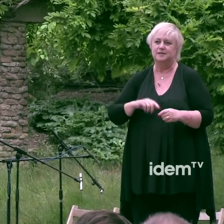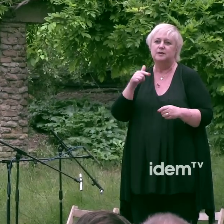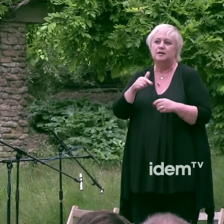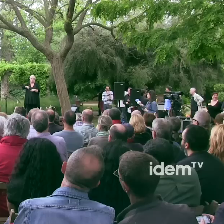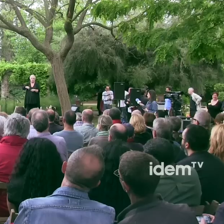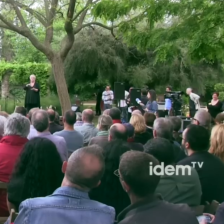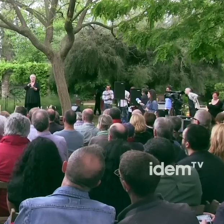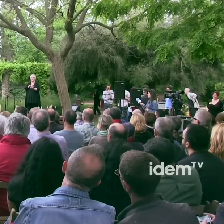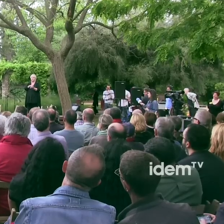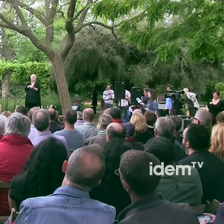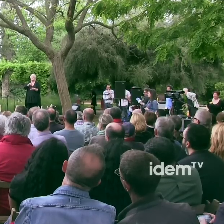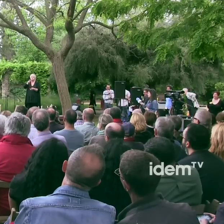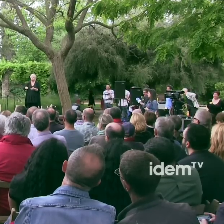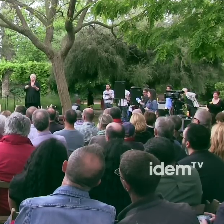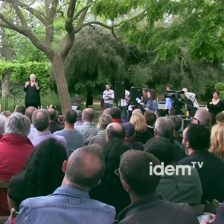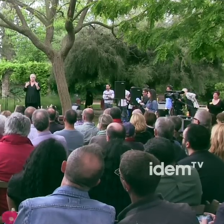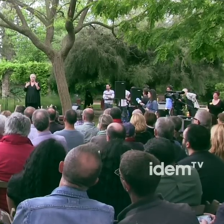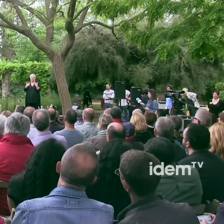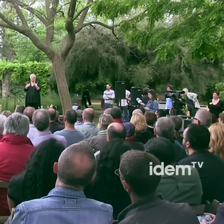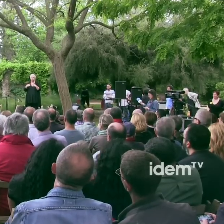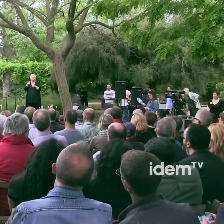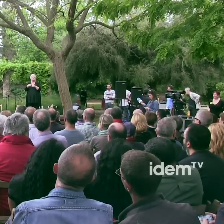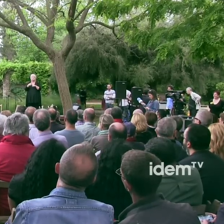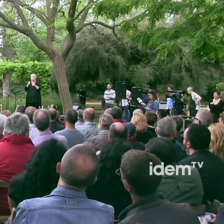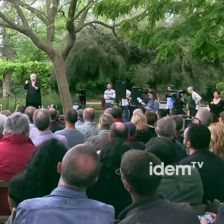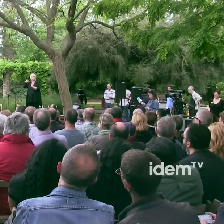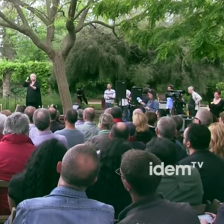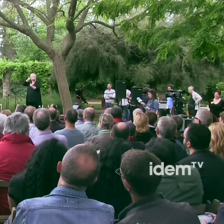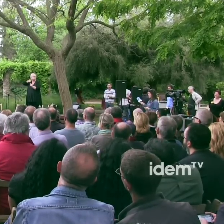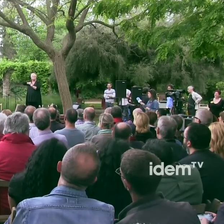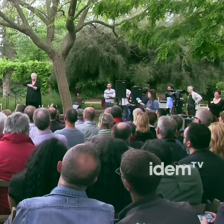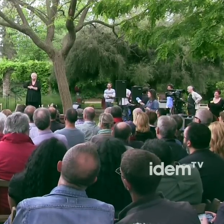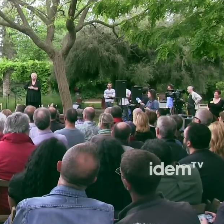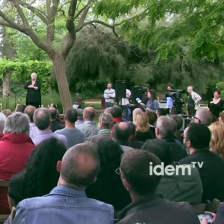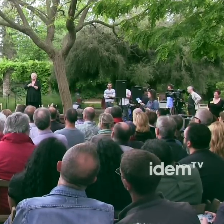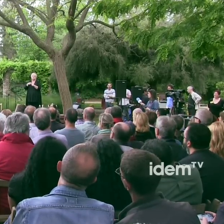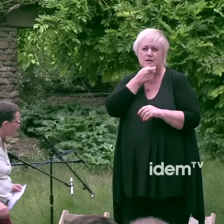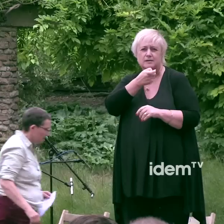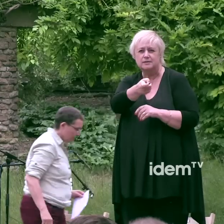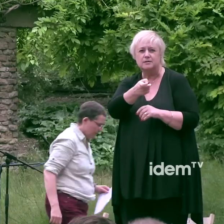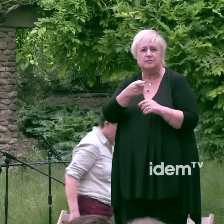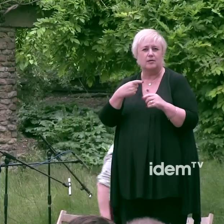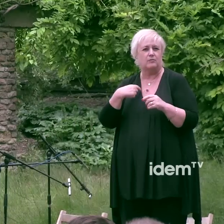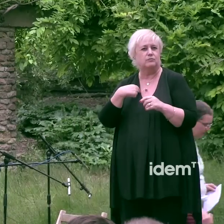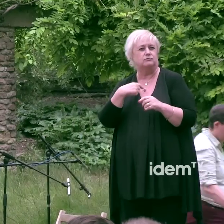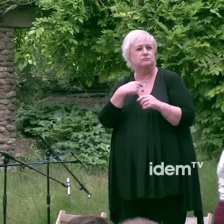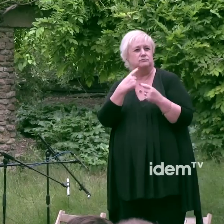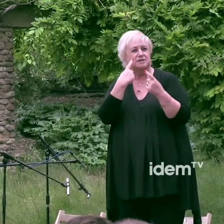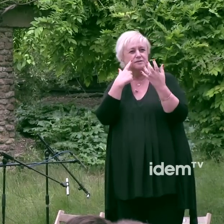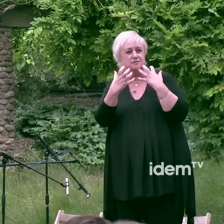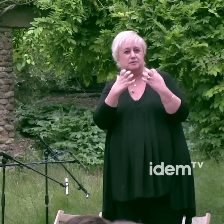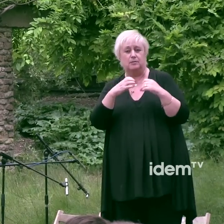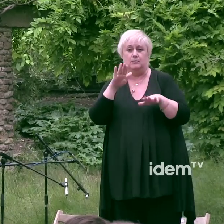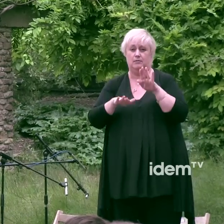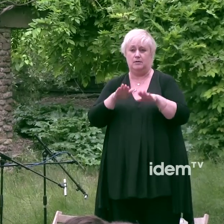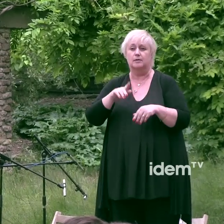el VIH. L'homofòbia no sempre es manifesta en violència física. Una societat que nega el dret a l'educació sexual específica